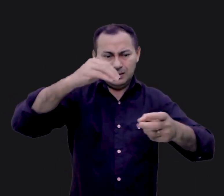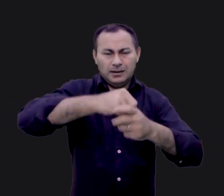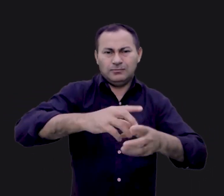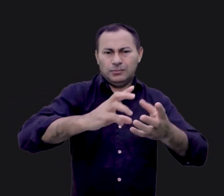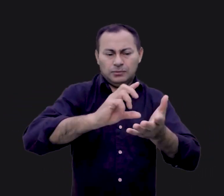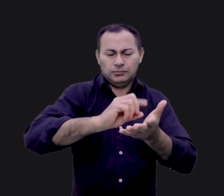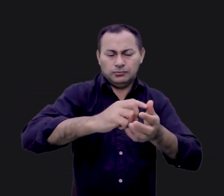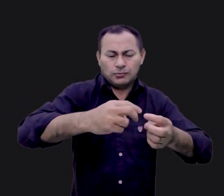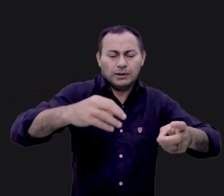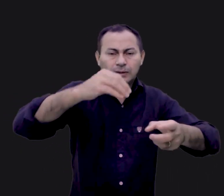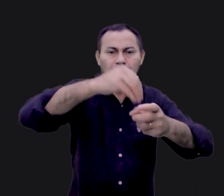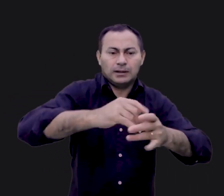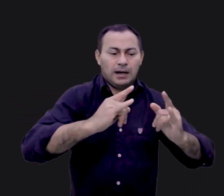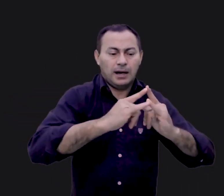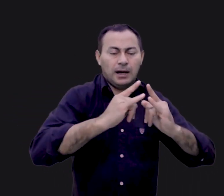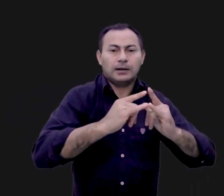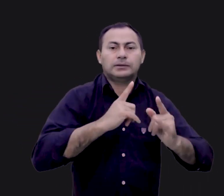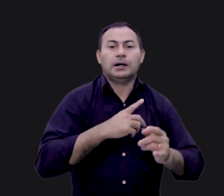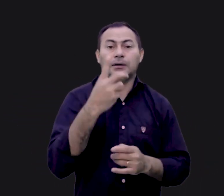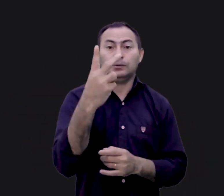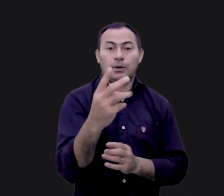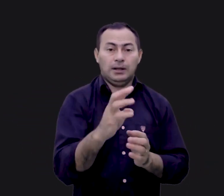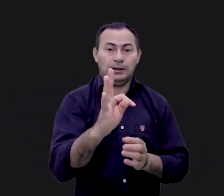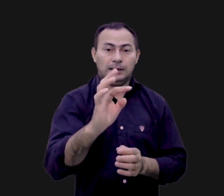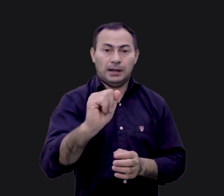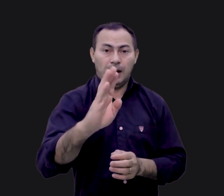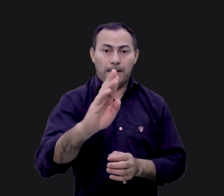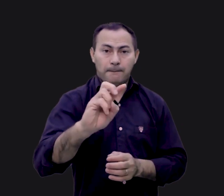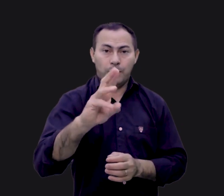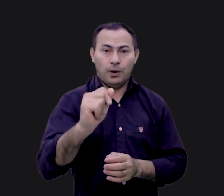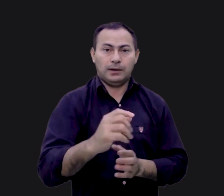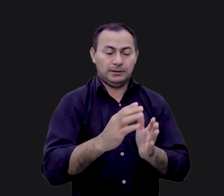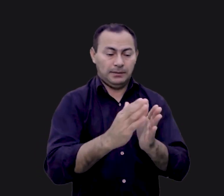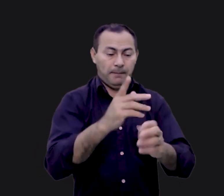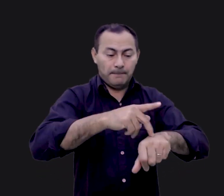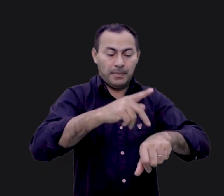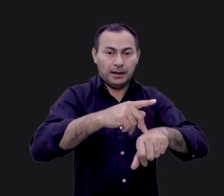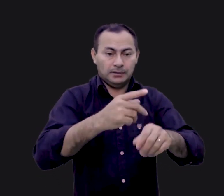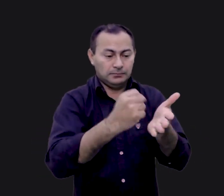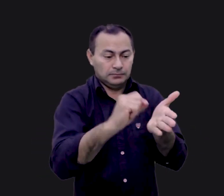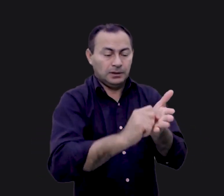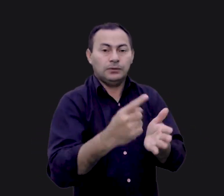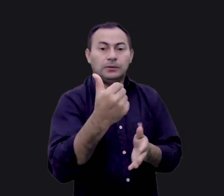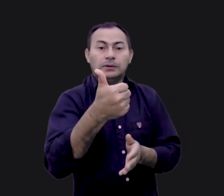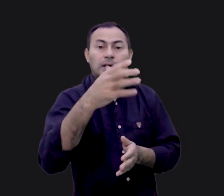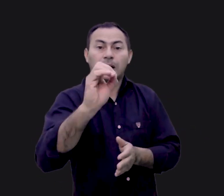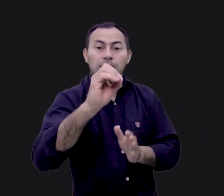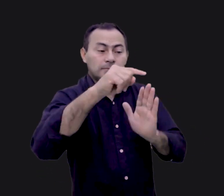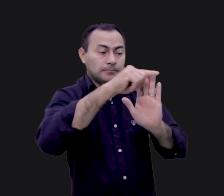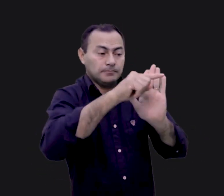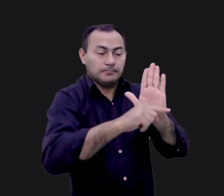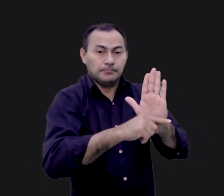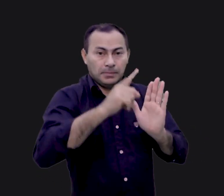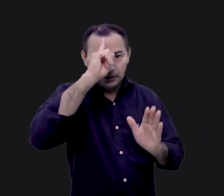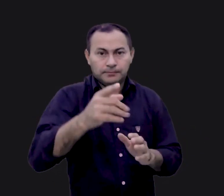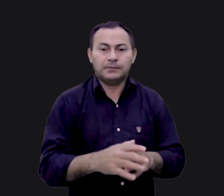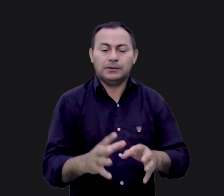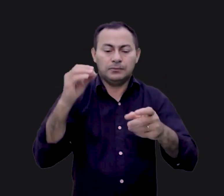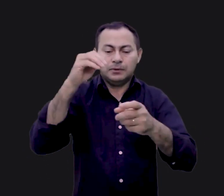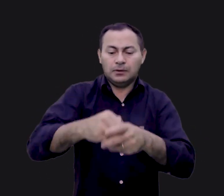arca da aliança. Existiam ali as duas tábuas de pedra, na qual estavam inscritos os dez mandamentos. Existia também o recipiente